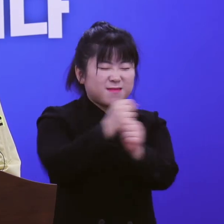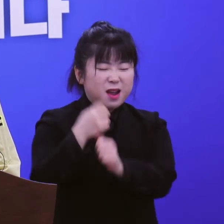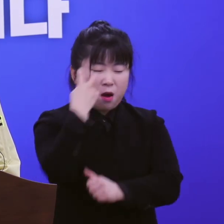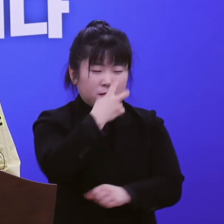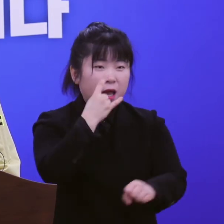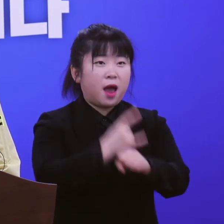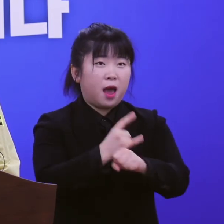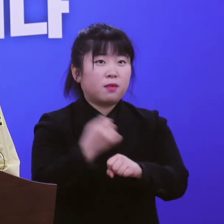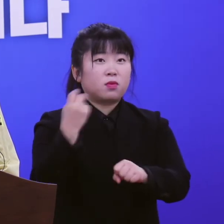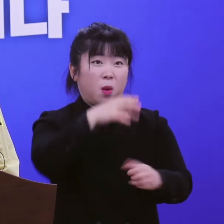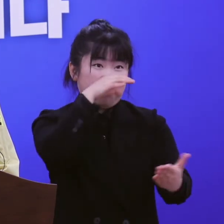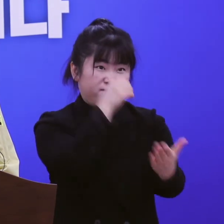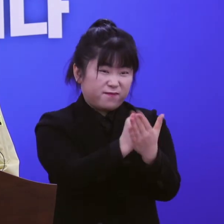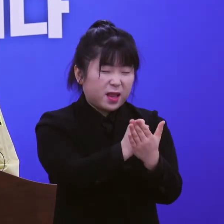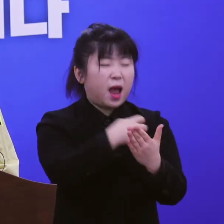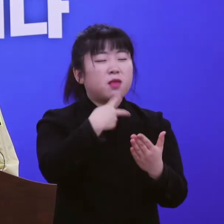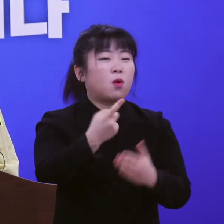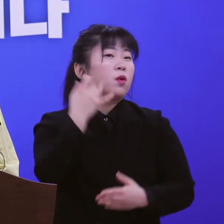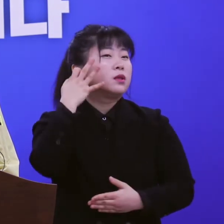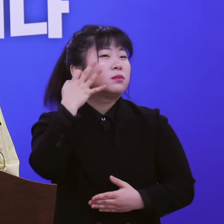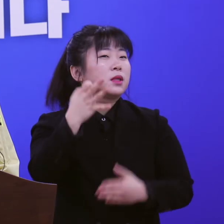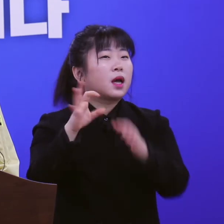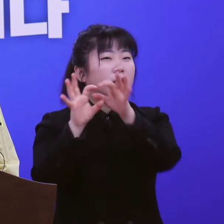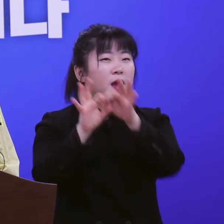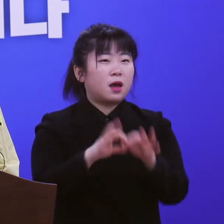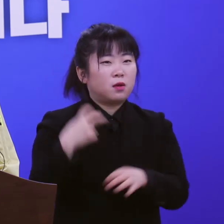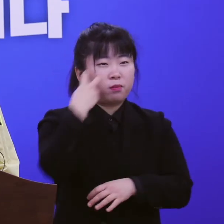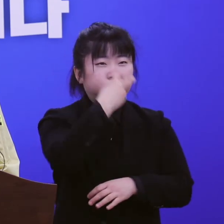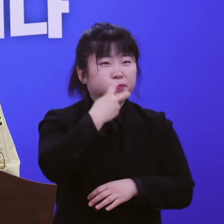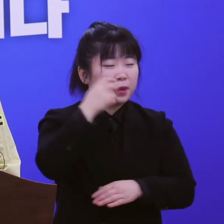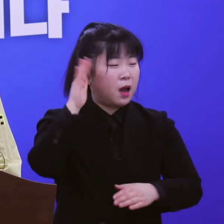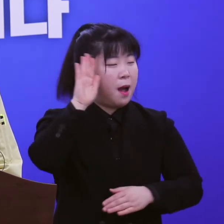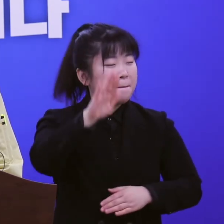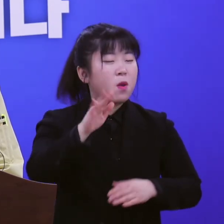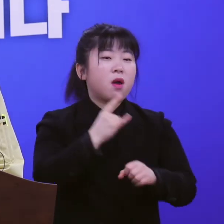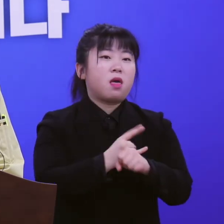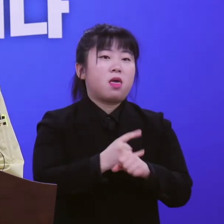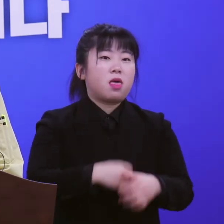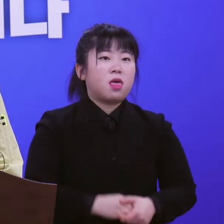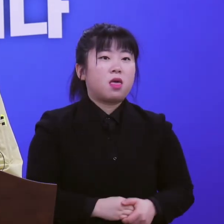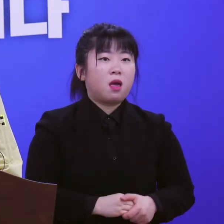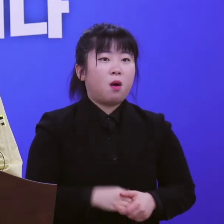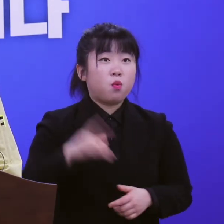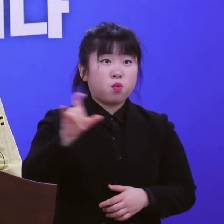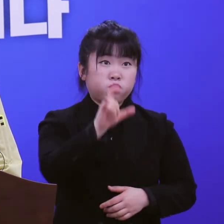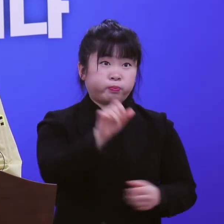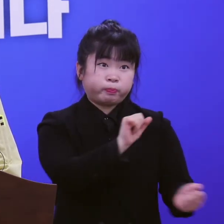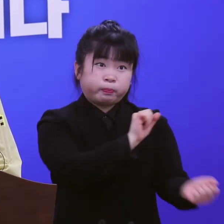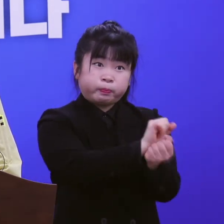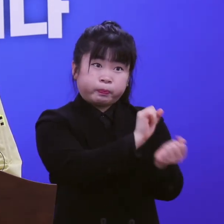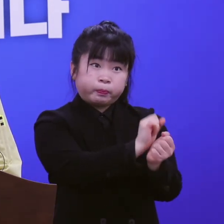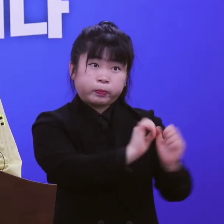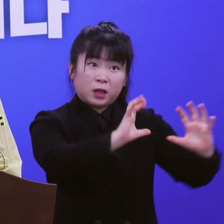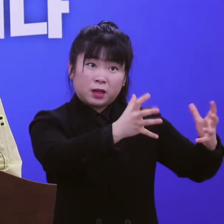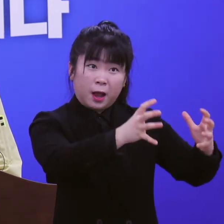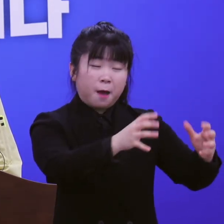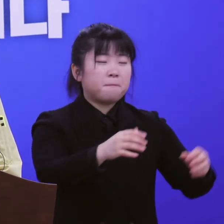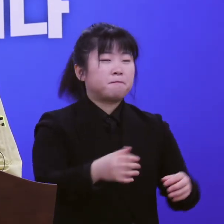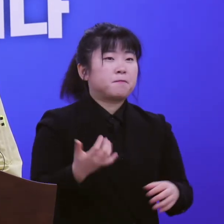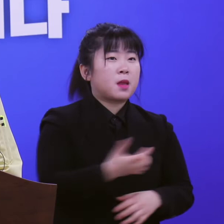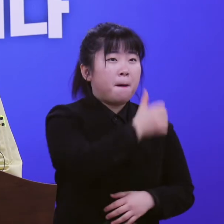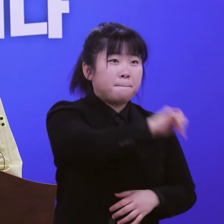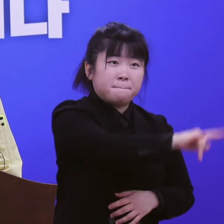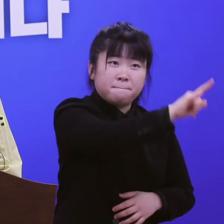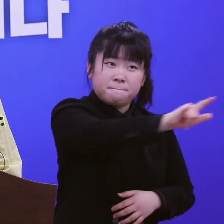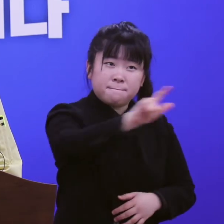음성이라도 14일간 능동 감시를 하겠습니다. 코로나19 확진자가 발생한 국가를 경유 또는